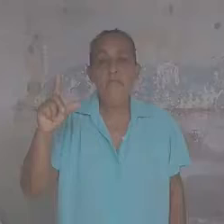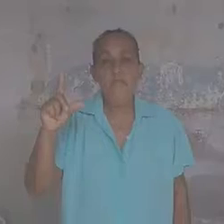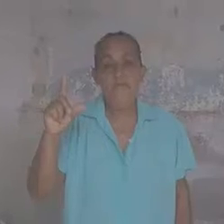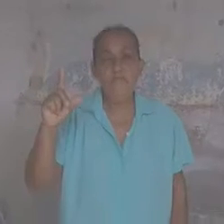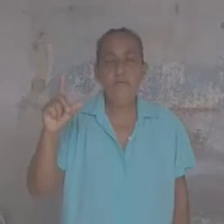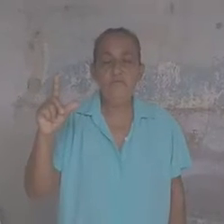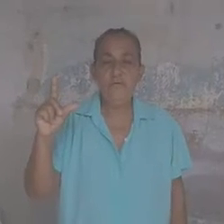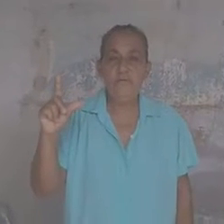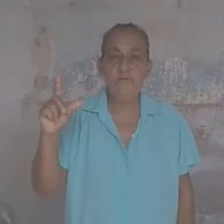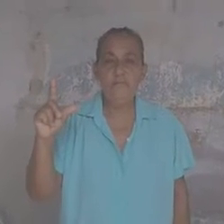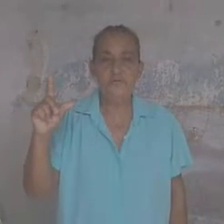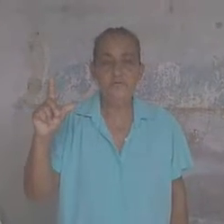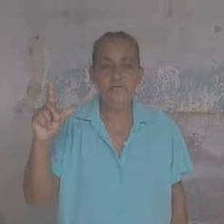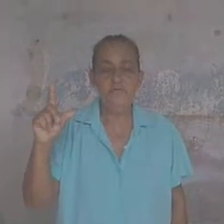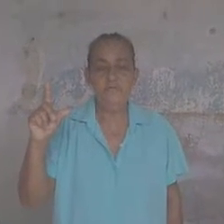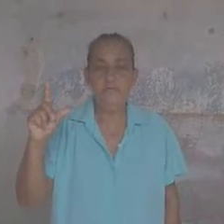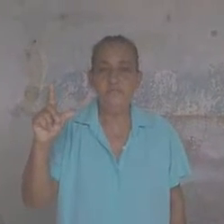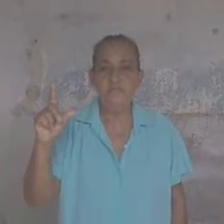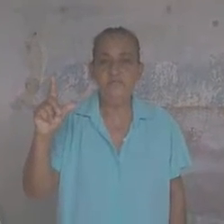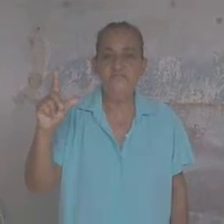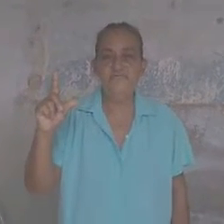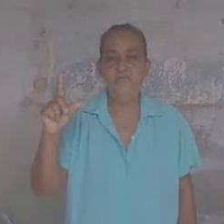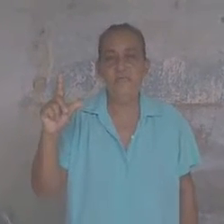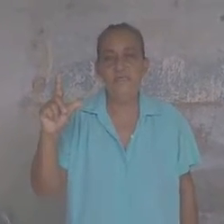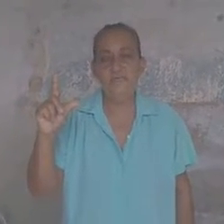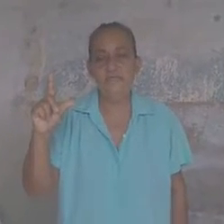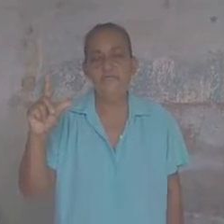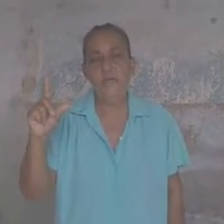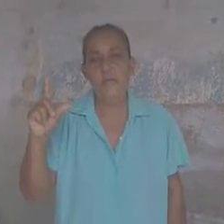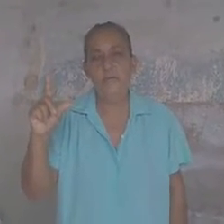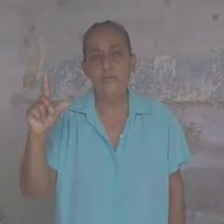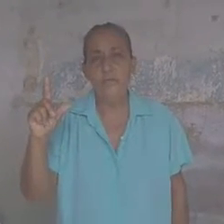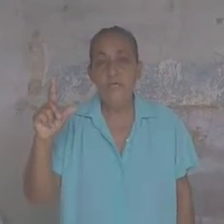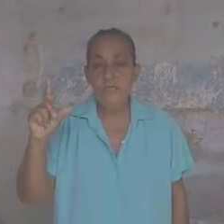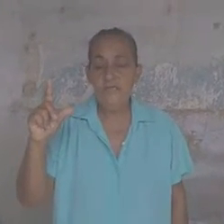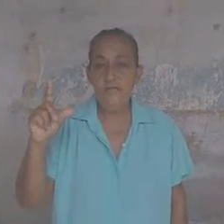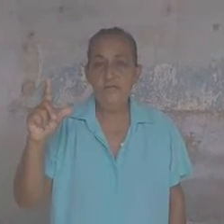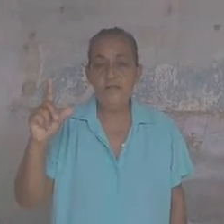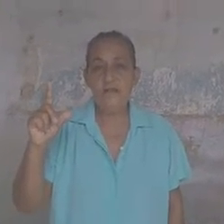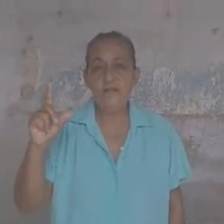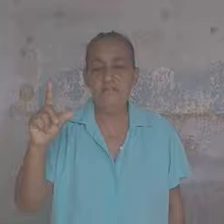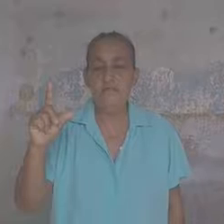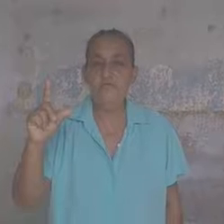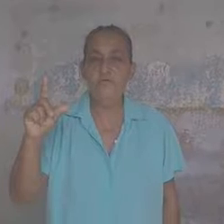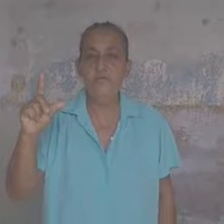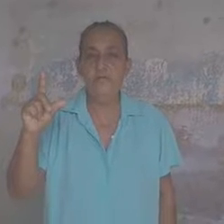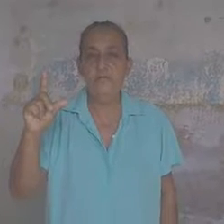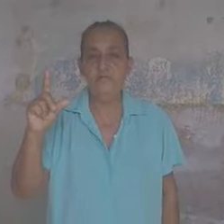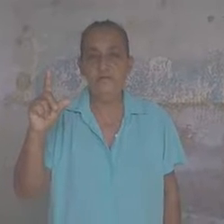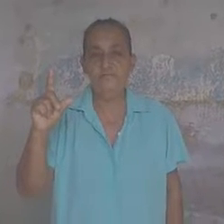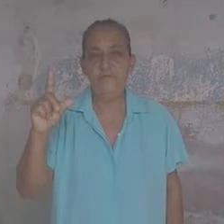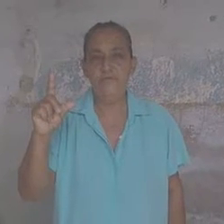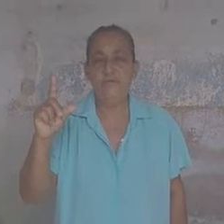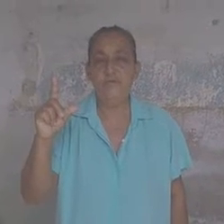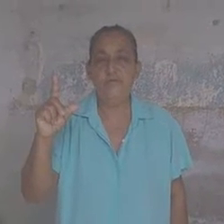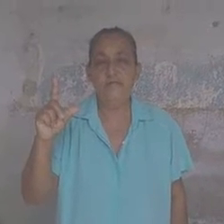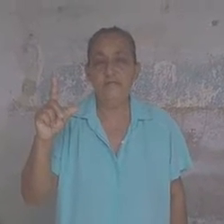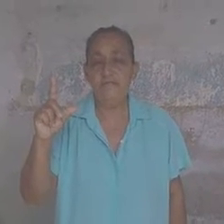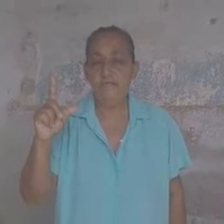Me llamo Maidolis Leva Portejo, soy activista y defensora de derechos humanos y quiero declarar ante la opinión pública internacional que mediante este